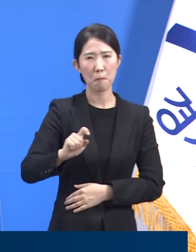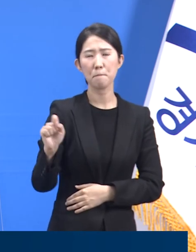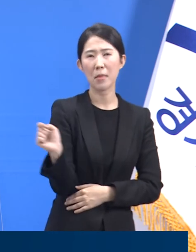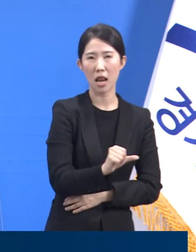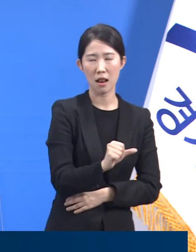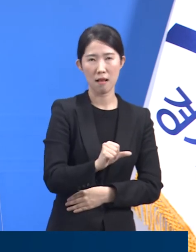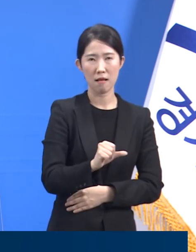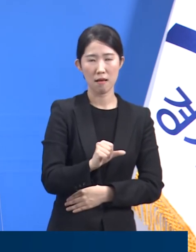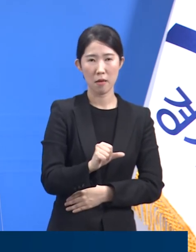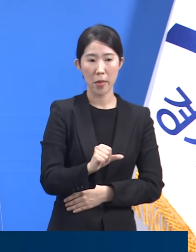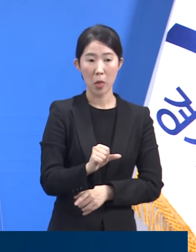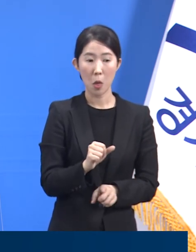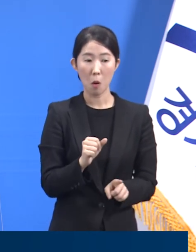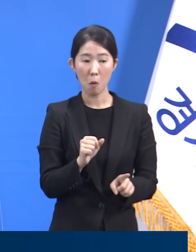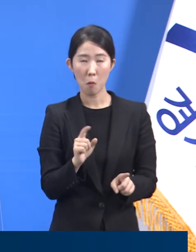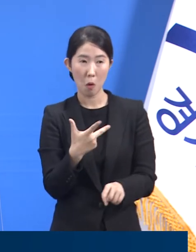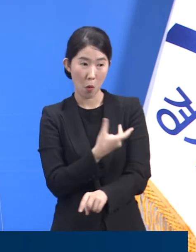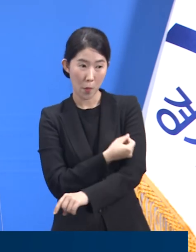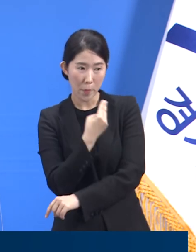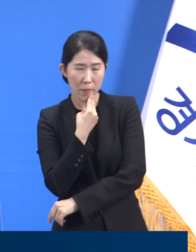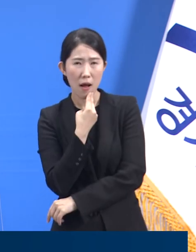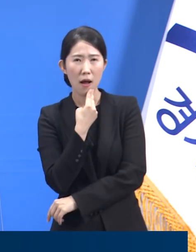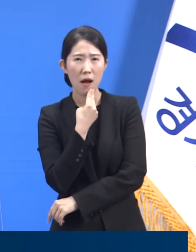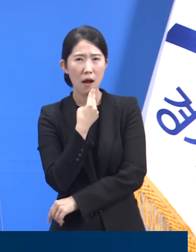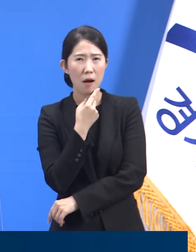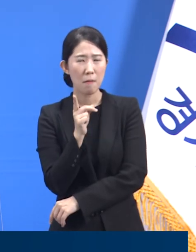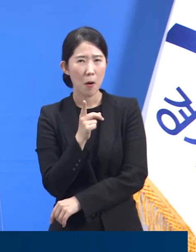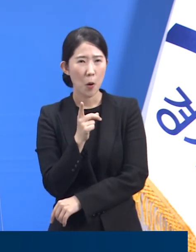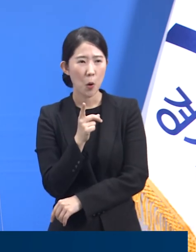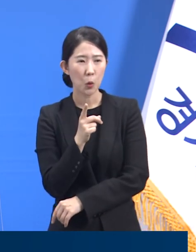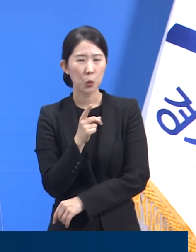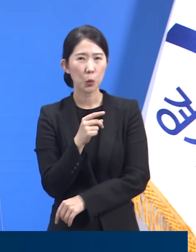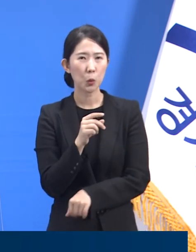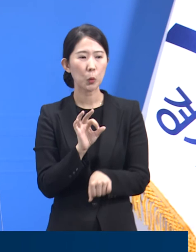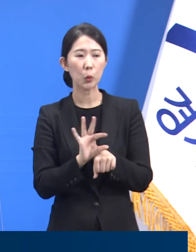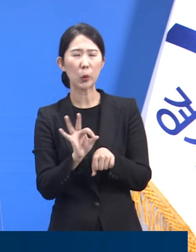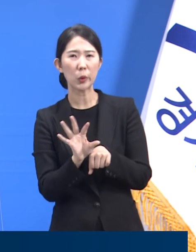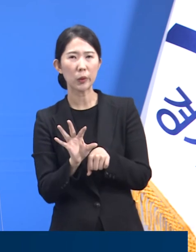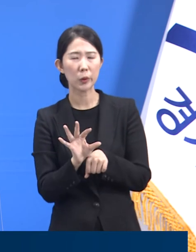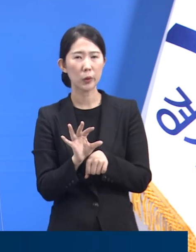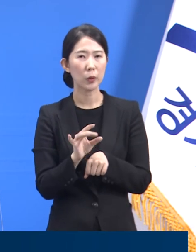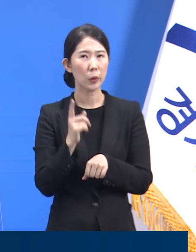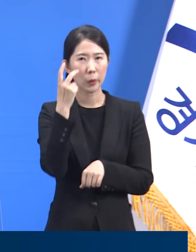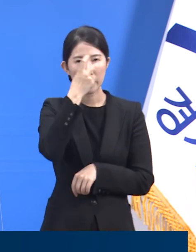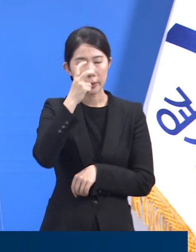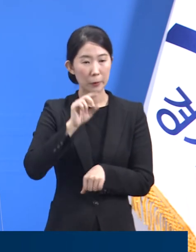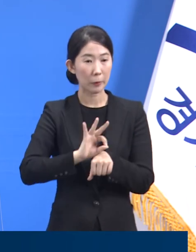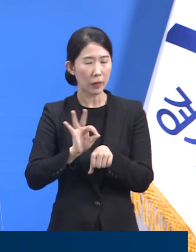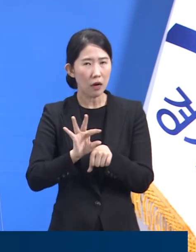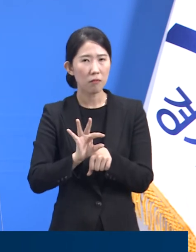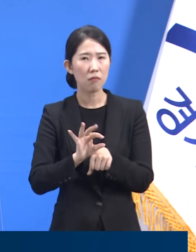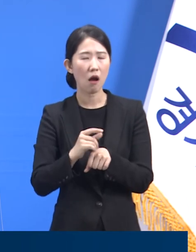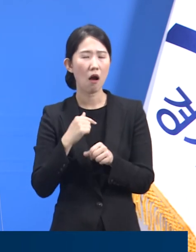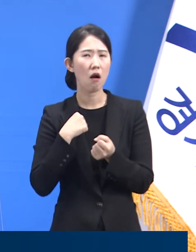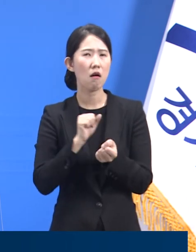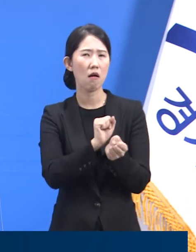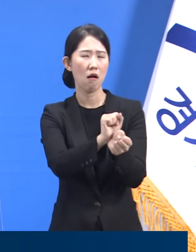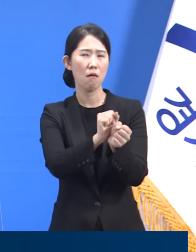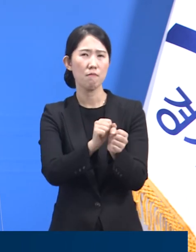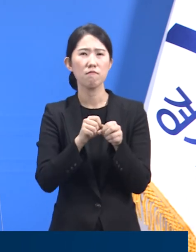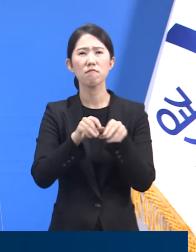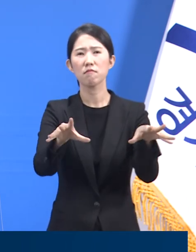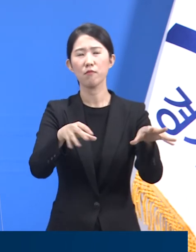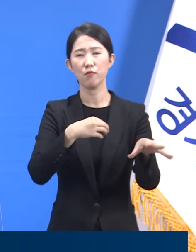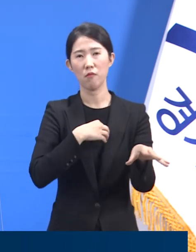그 사이를 비집고 들어옵니다. 백신 사업이 진행되는 공간들에서 최대한 빈틈을 줄여야 합니다.